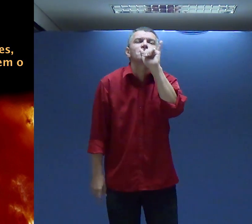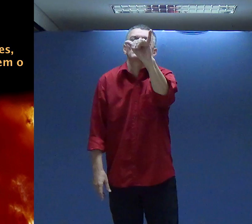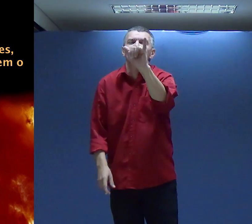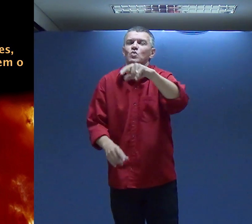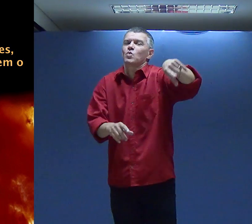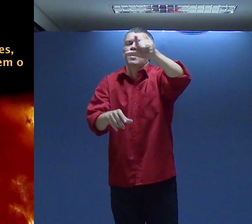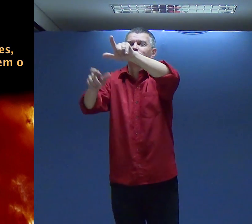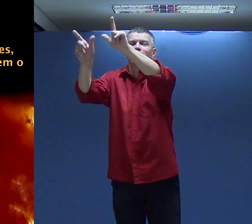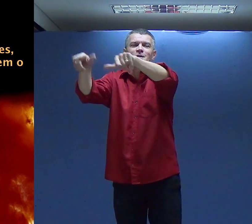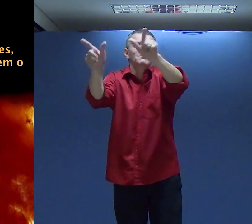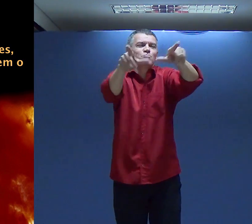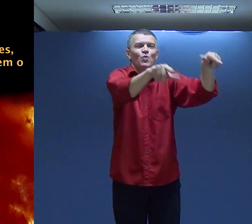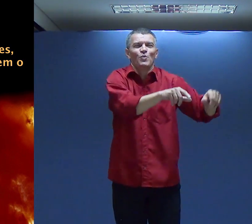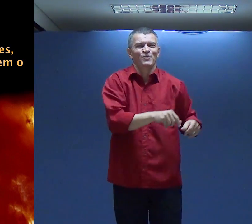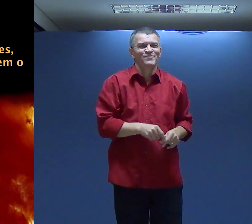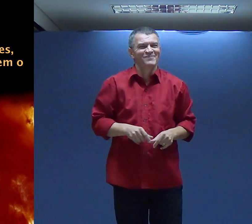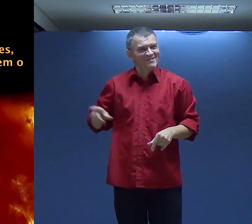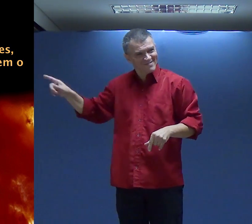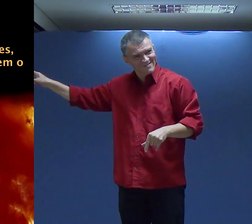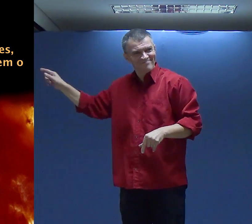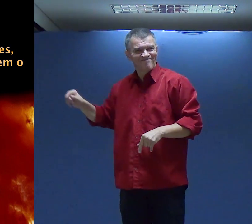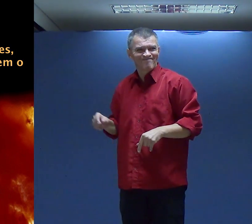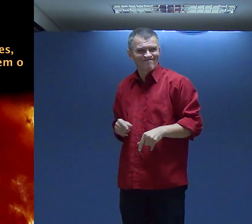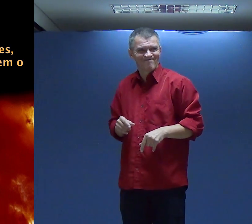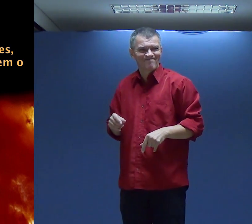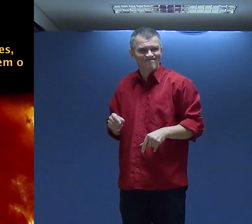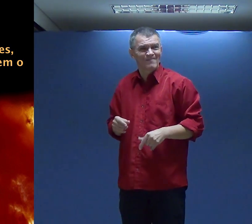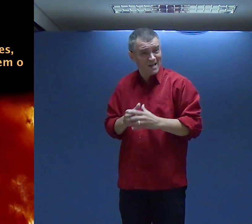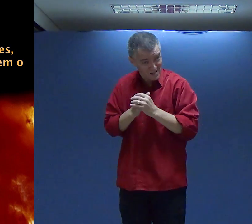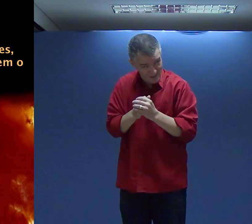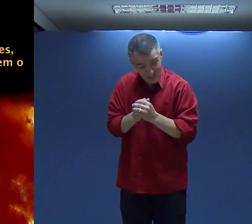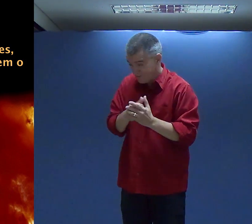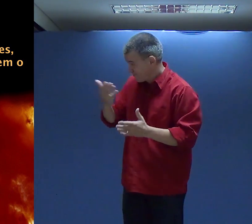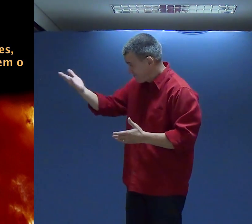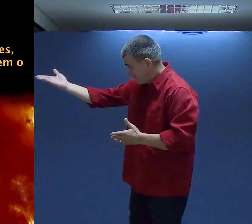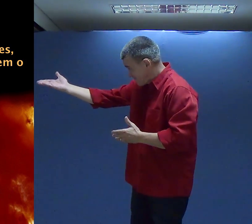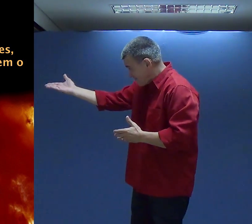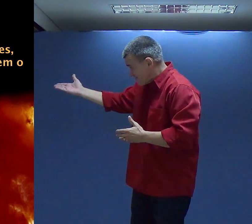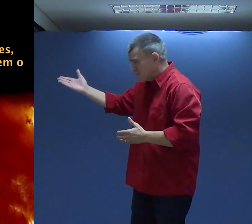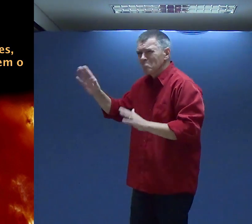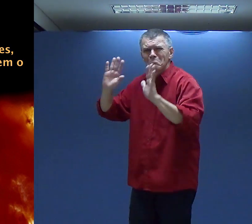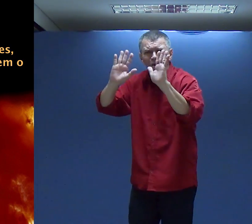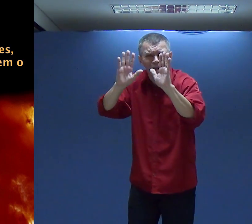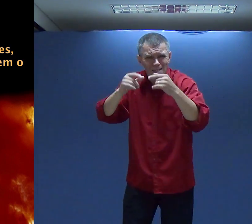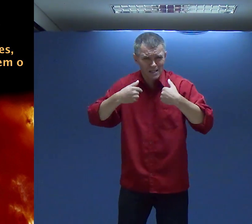Ele pede pelo perdão Do Pai Para a vida De cada um De vocês Mê?